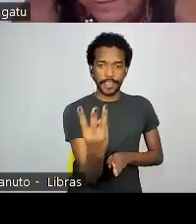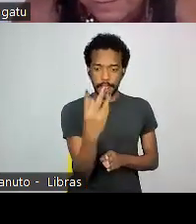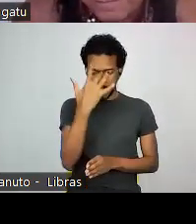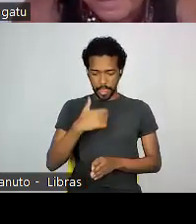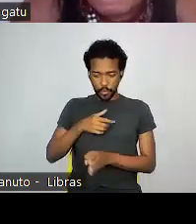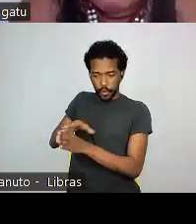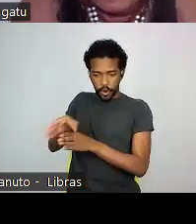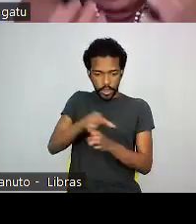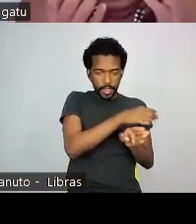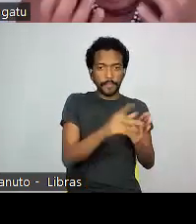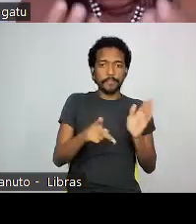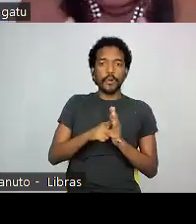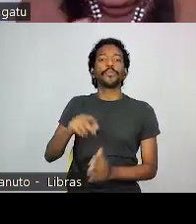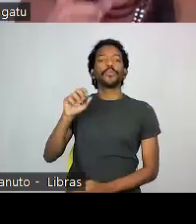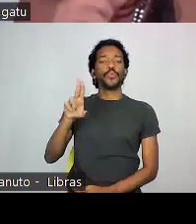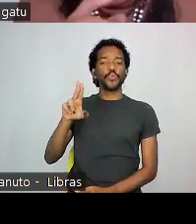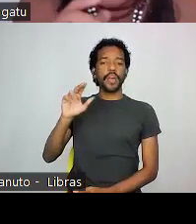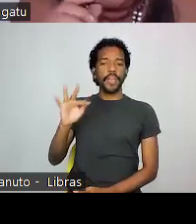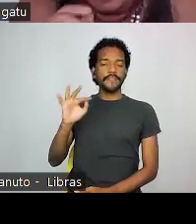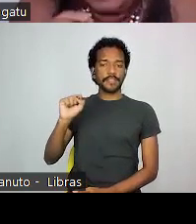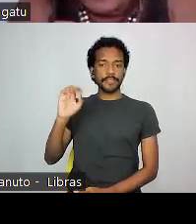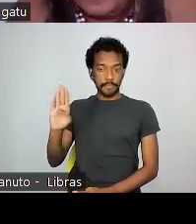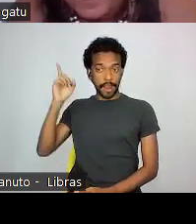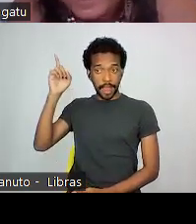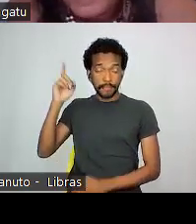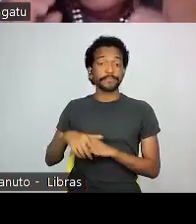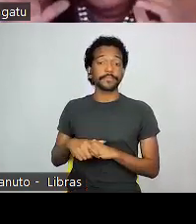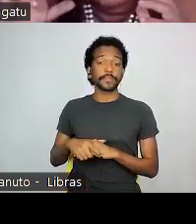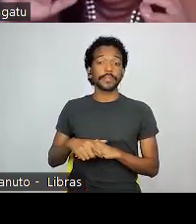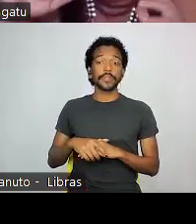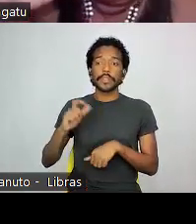Sul da Bahia. Mas, in natura, já está na hora, né?